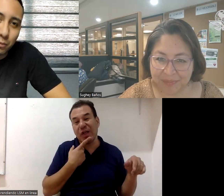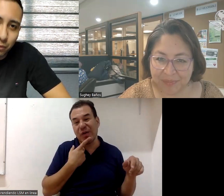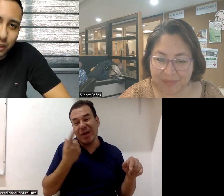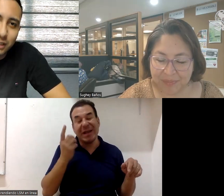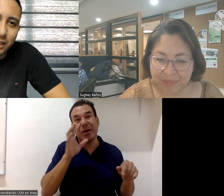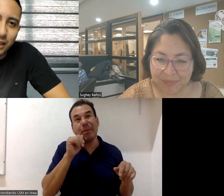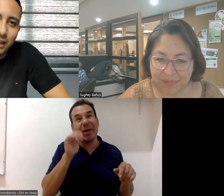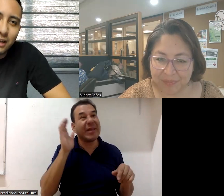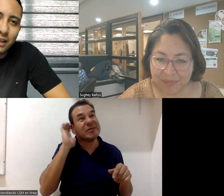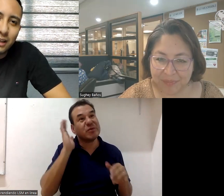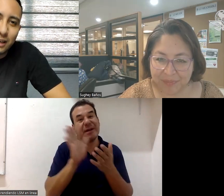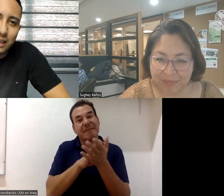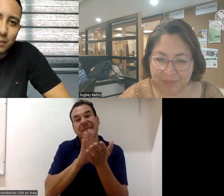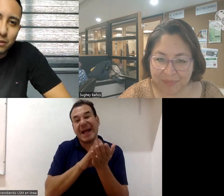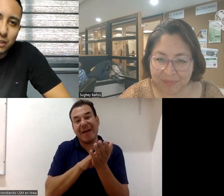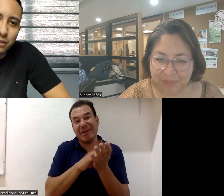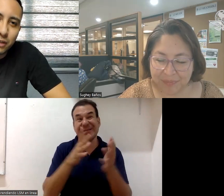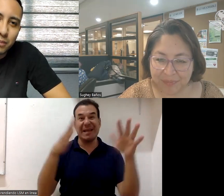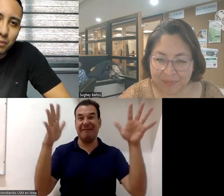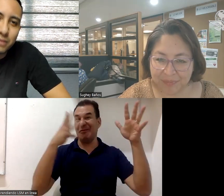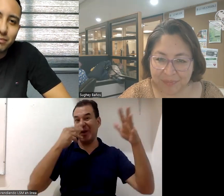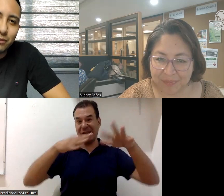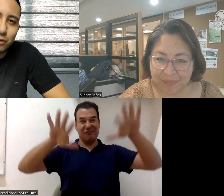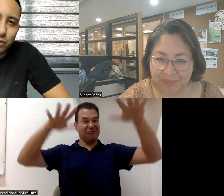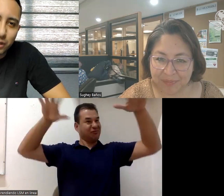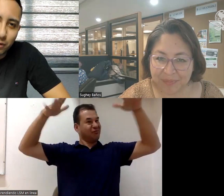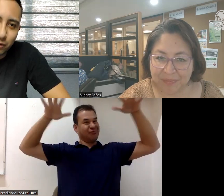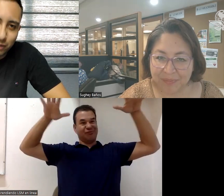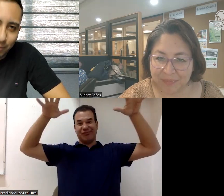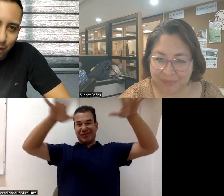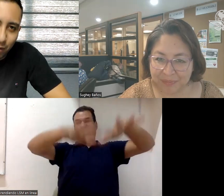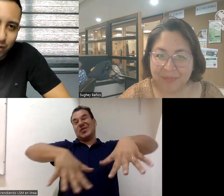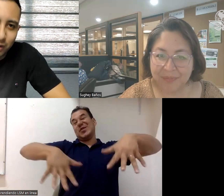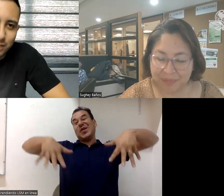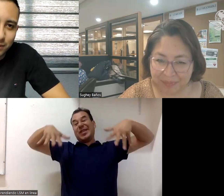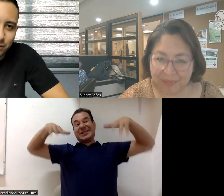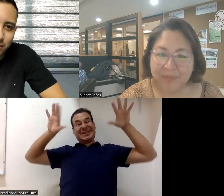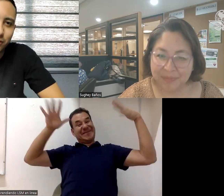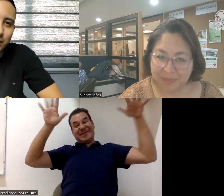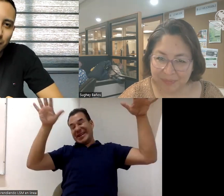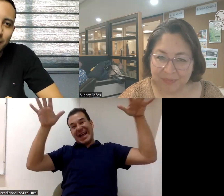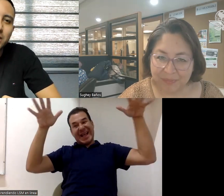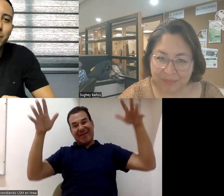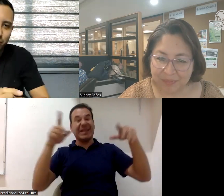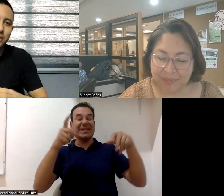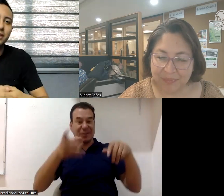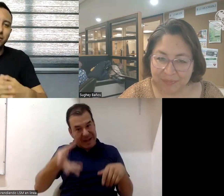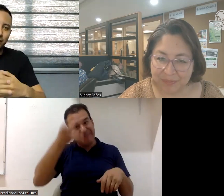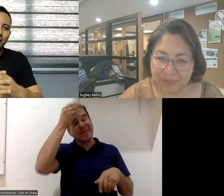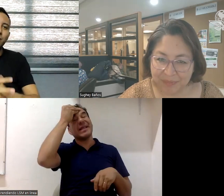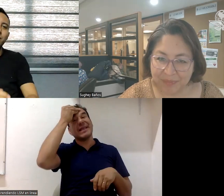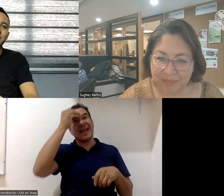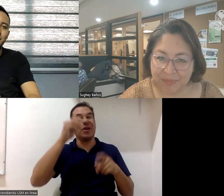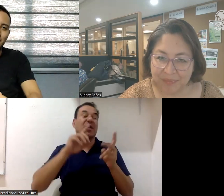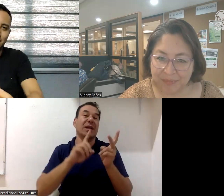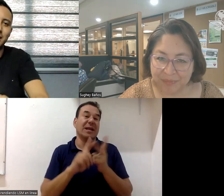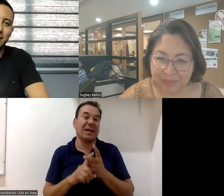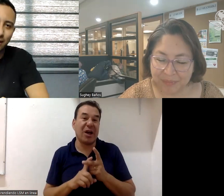muy bonita las personas sordas pues no escuchan cuando se aplaude con las manos haciendo las palmadas pero se identifican cuando hacen la señal del